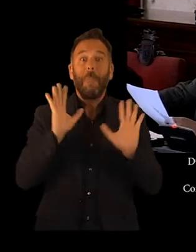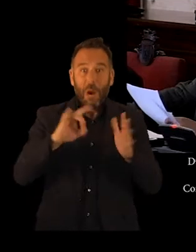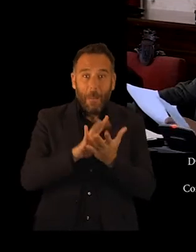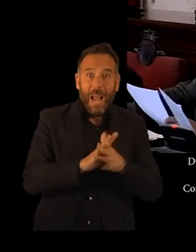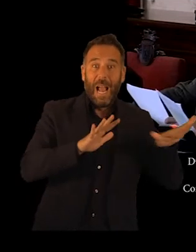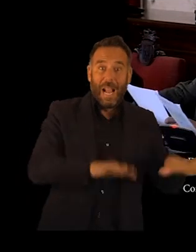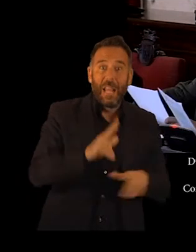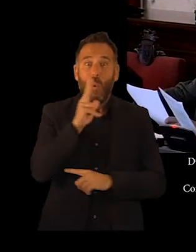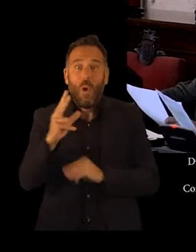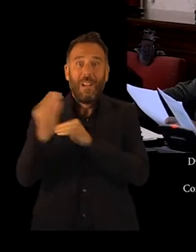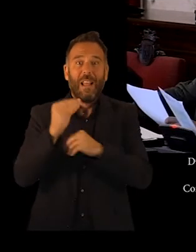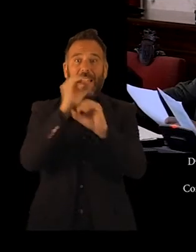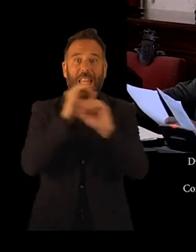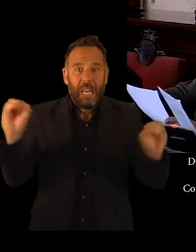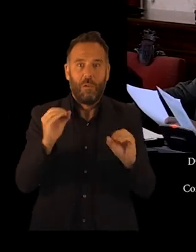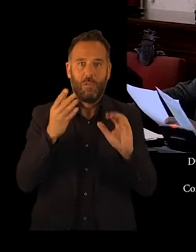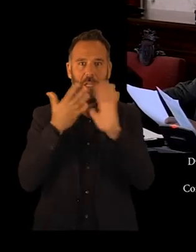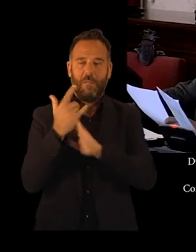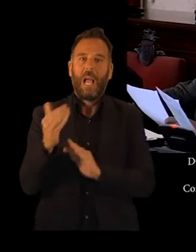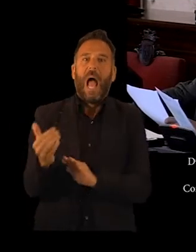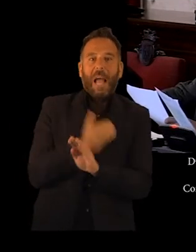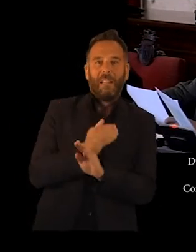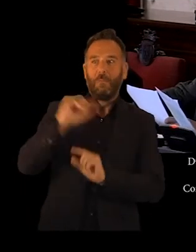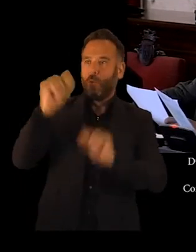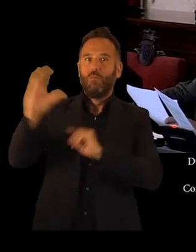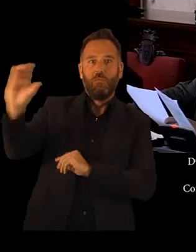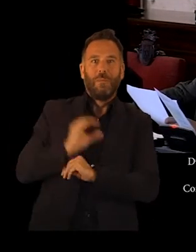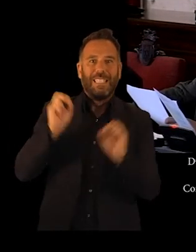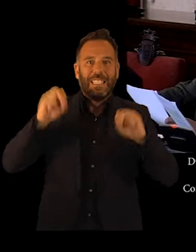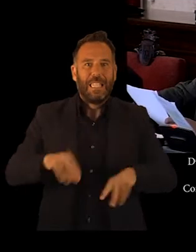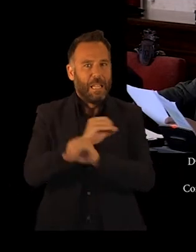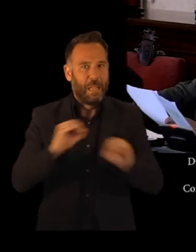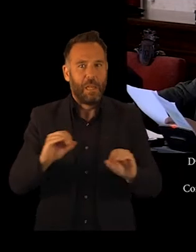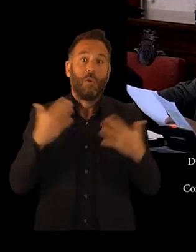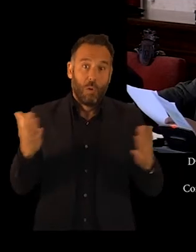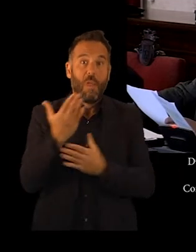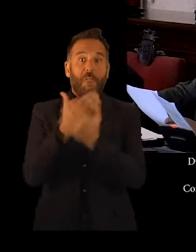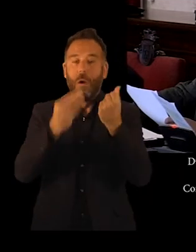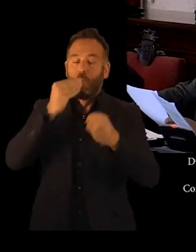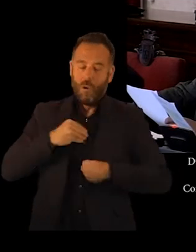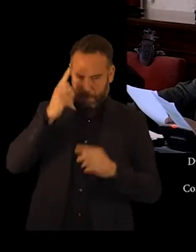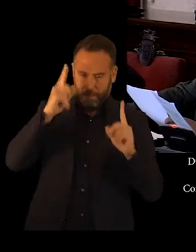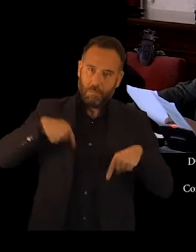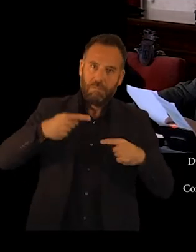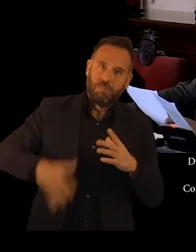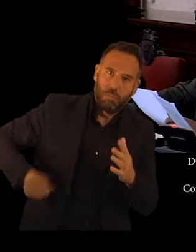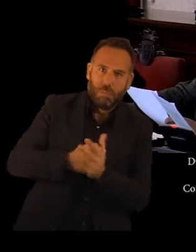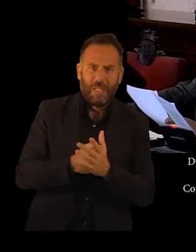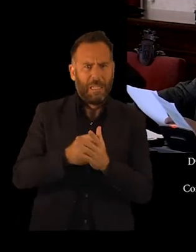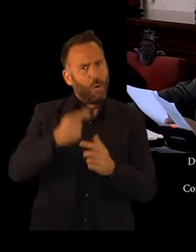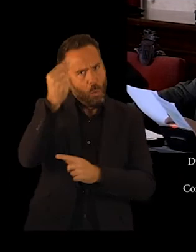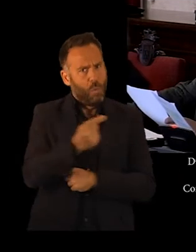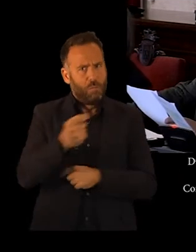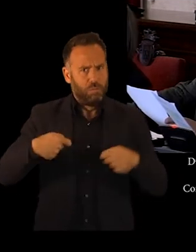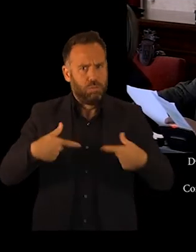adelantó absolutamente nada de la subvención concedida. La FAS ha debido hacer frente a las intervenciones provinciales de alto coste, como el